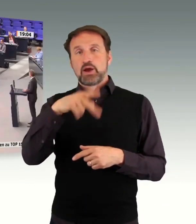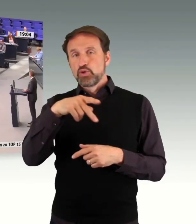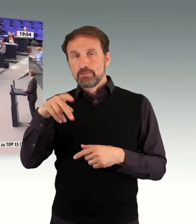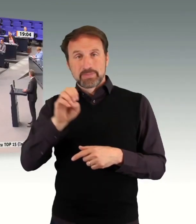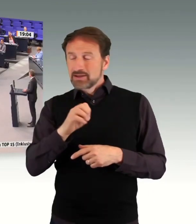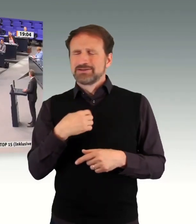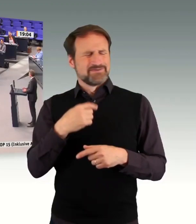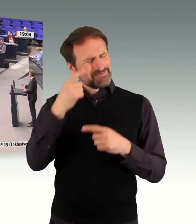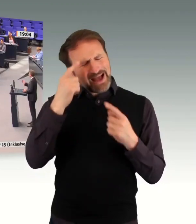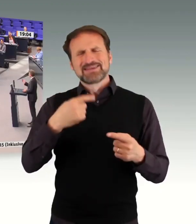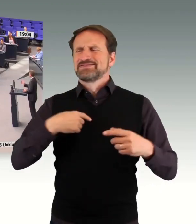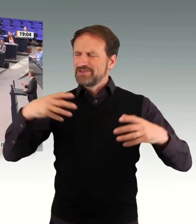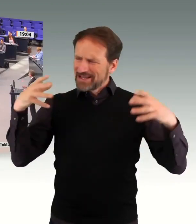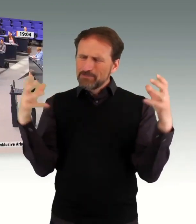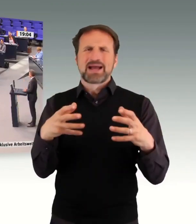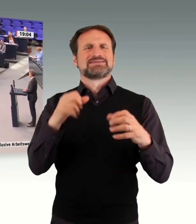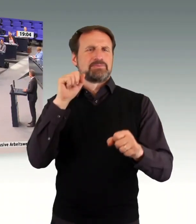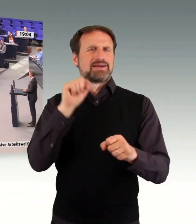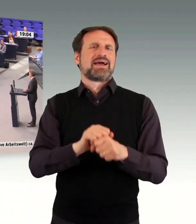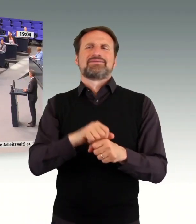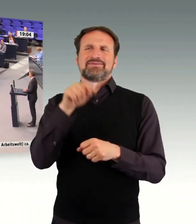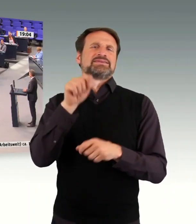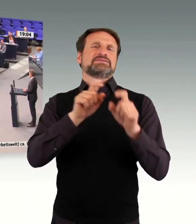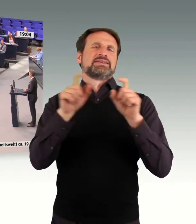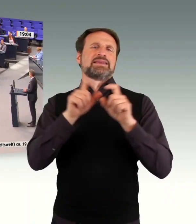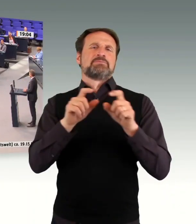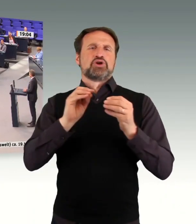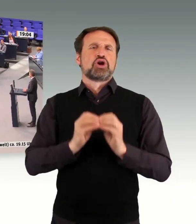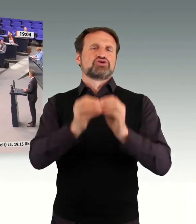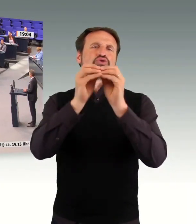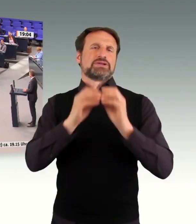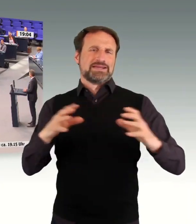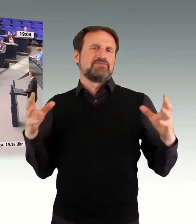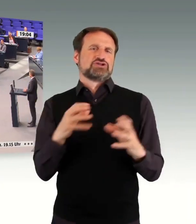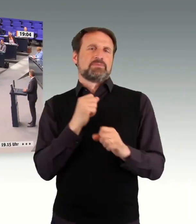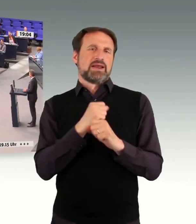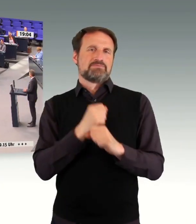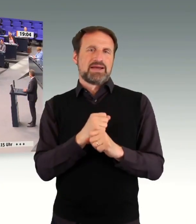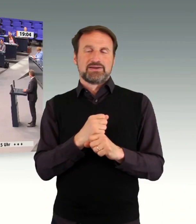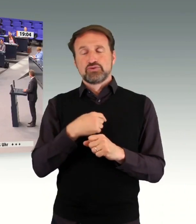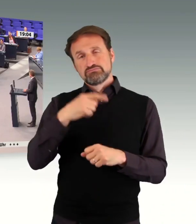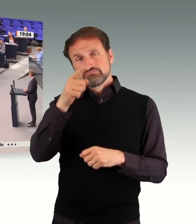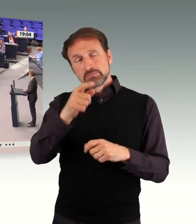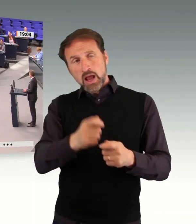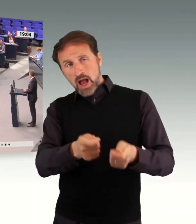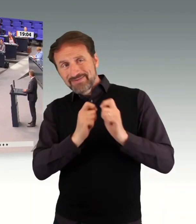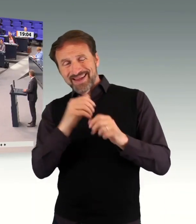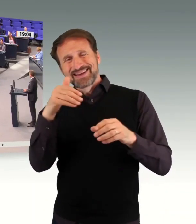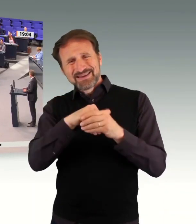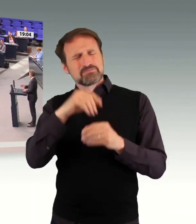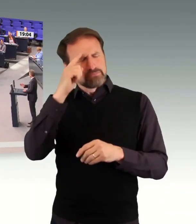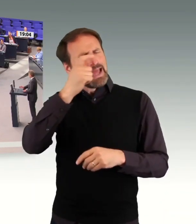arbeiten können, dass wir mit dem ernst gemeinten Angebot, das in Ihrem Antrag sich verbirgt, wir den Fortschritts und